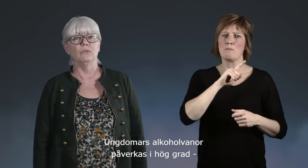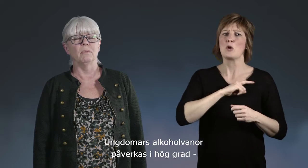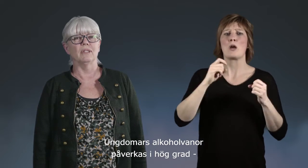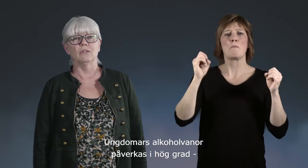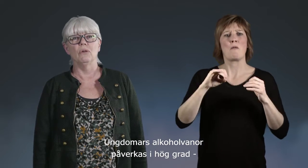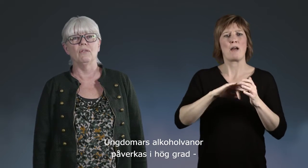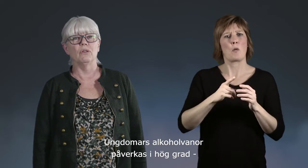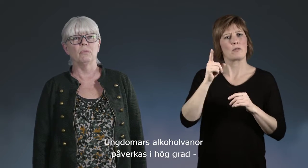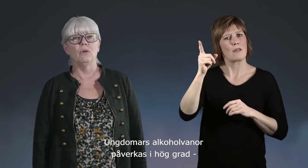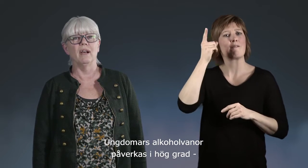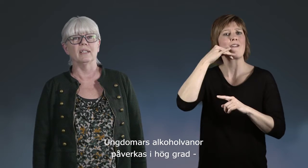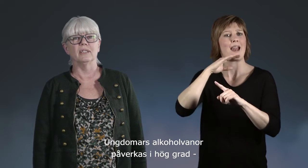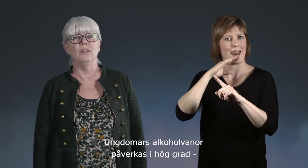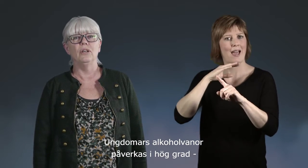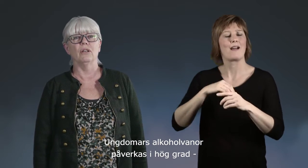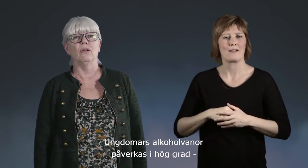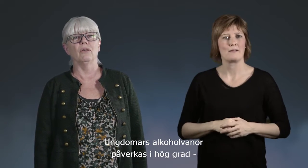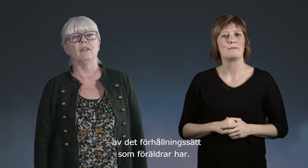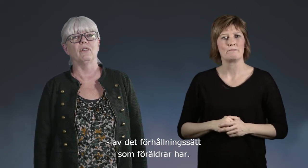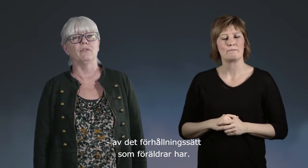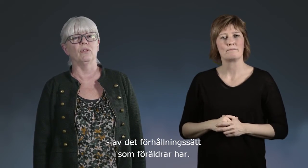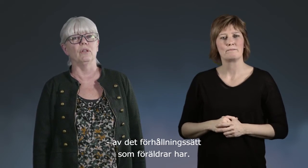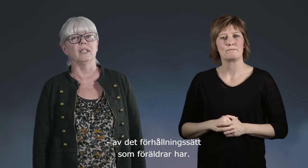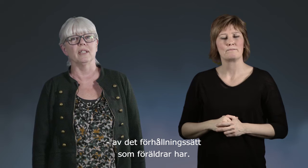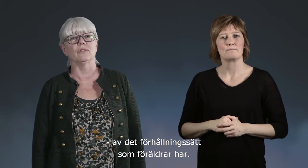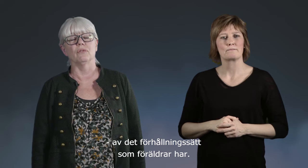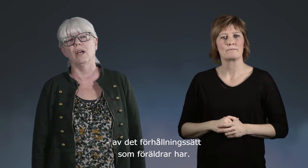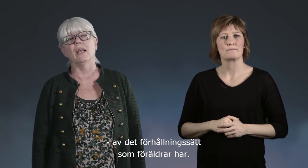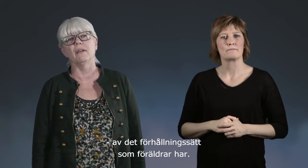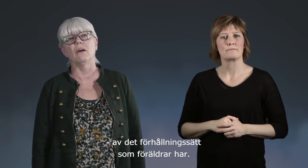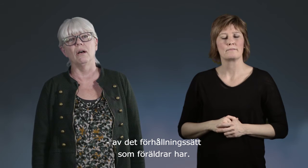Ungdomars alkoholvanor påverkas i hög grad av det förhållningssätt som föräldrarna har.